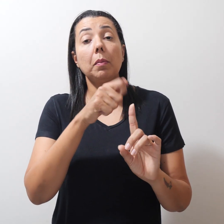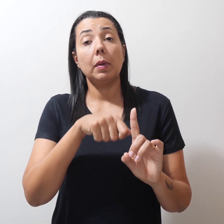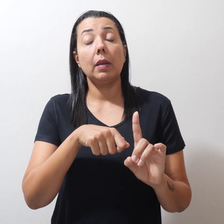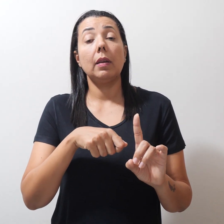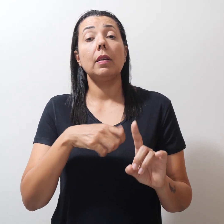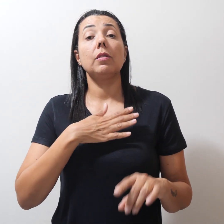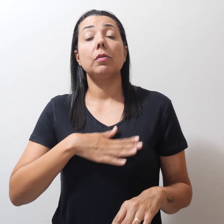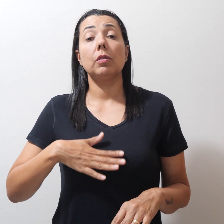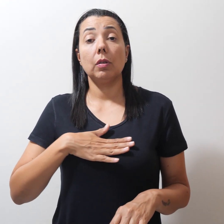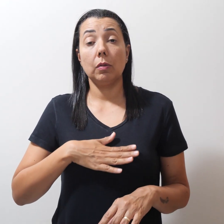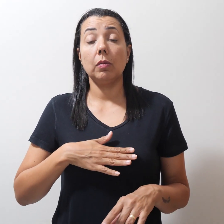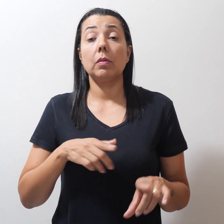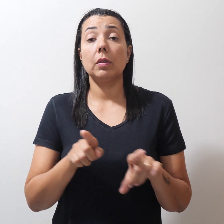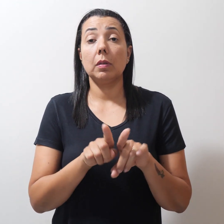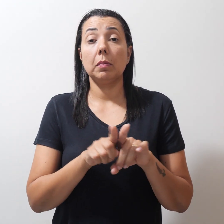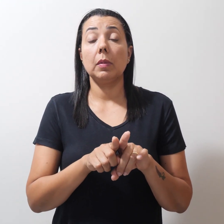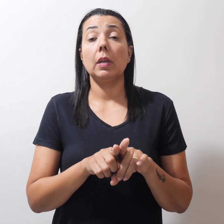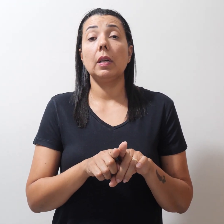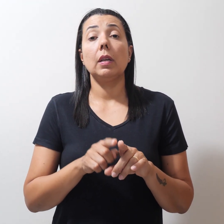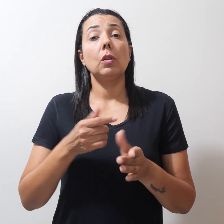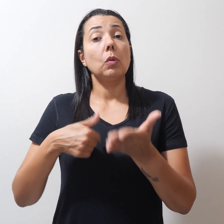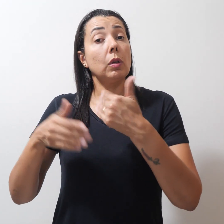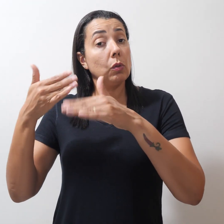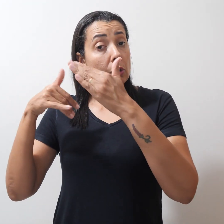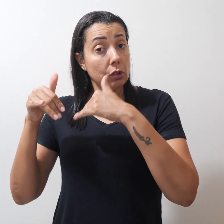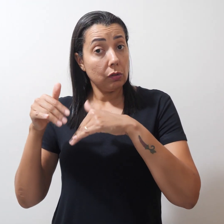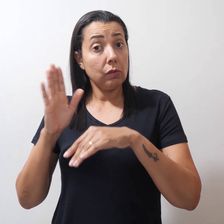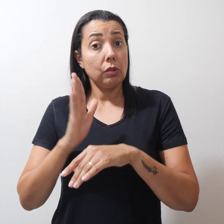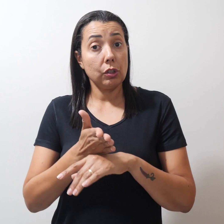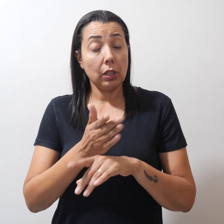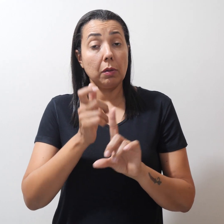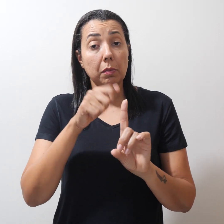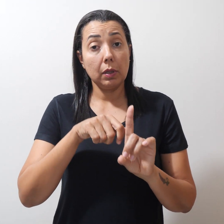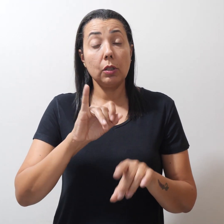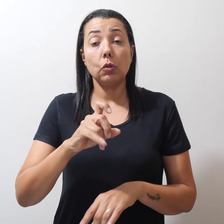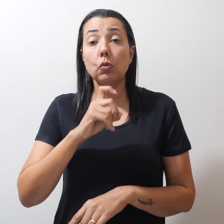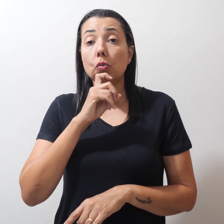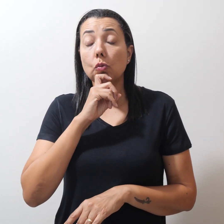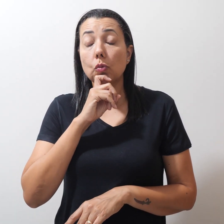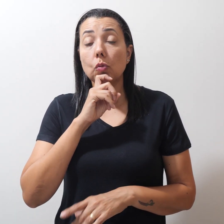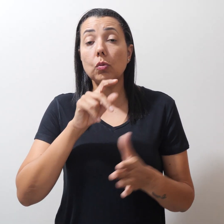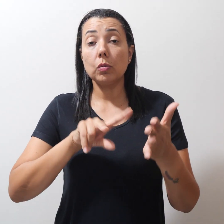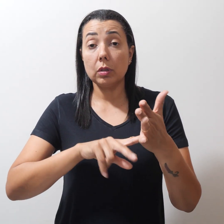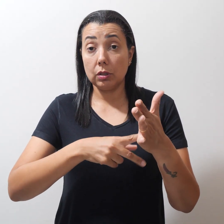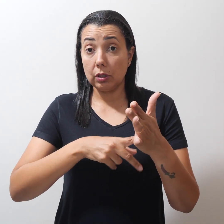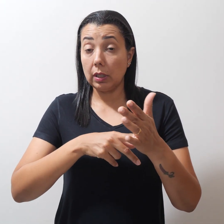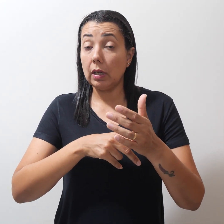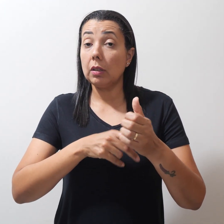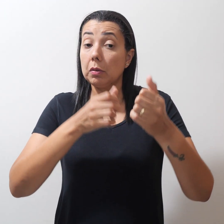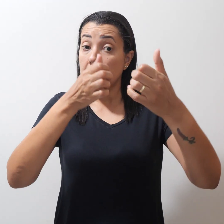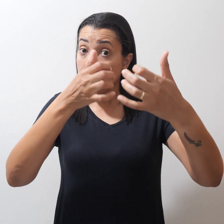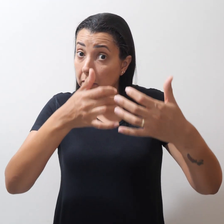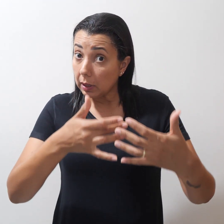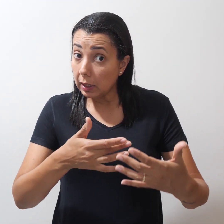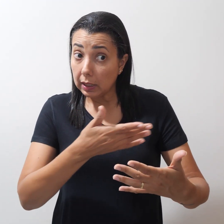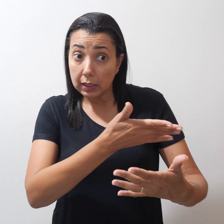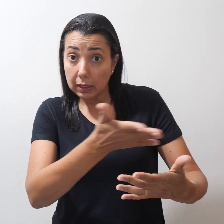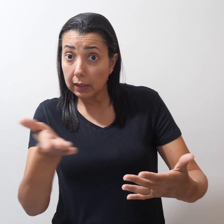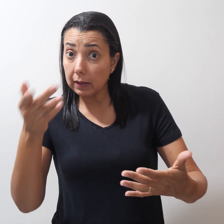pagamento também do retroativo referente a julho. O Simpro orienta que aqueles e aquelas que